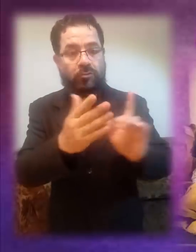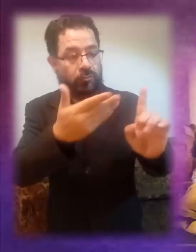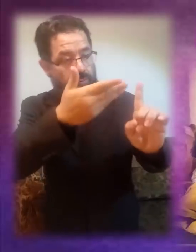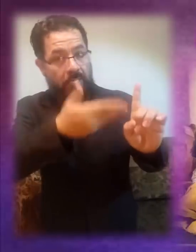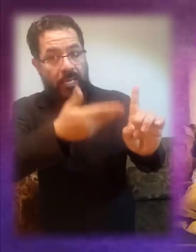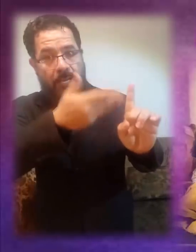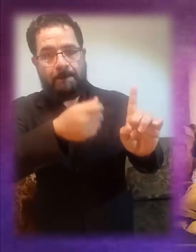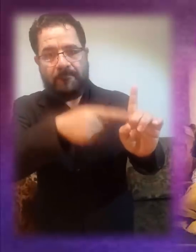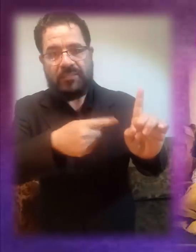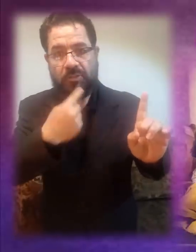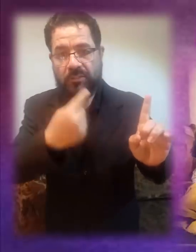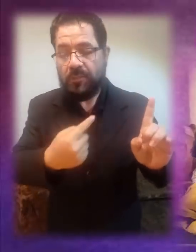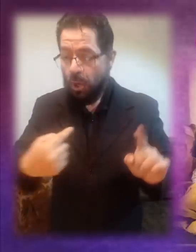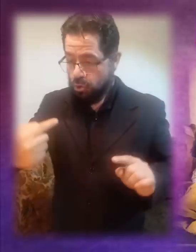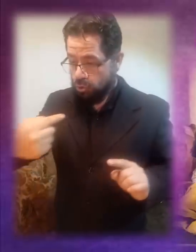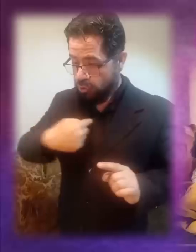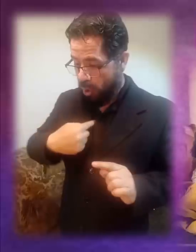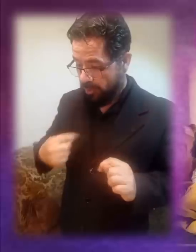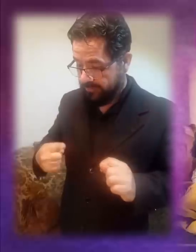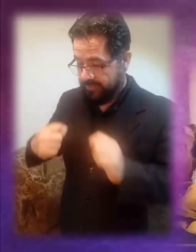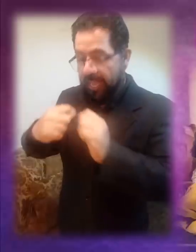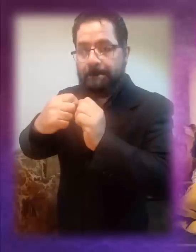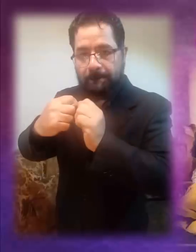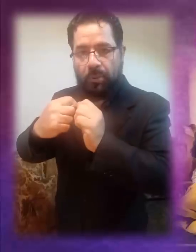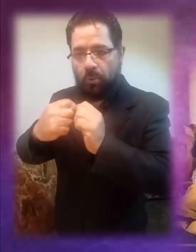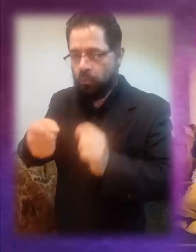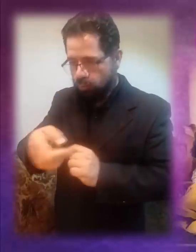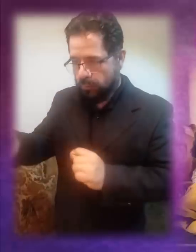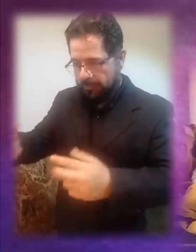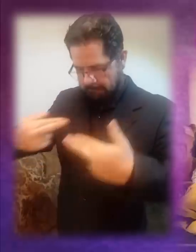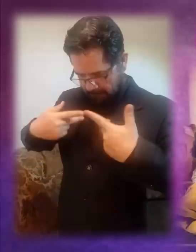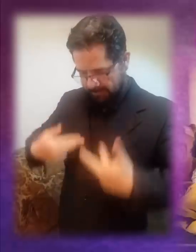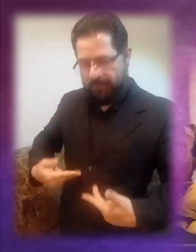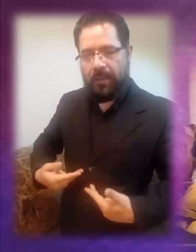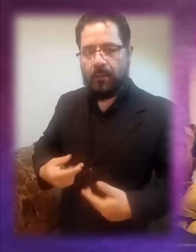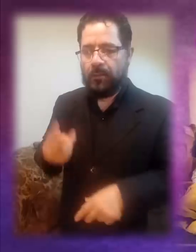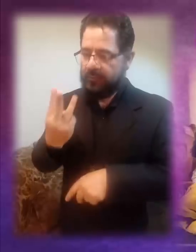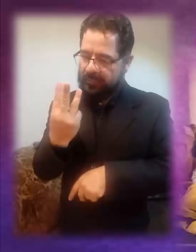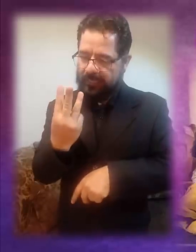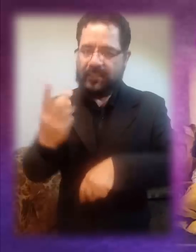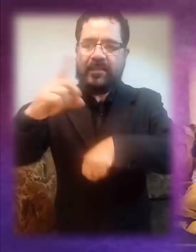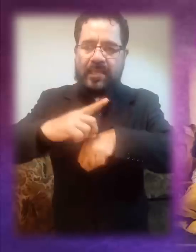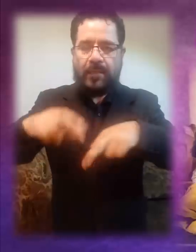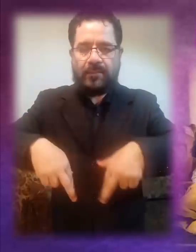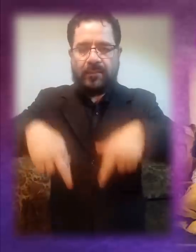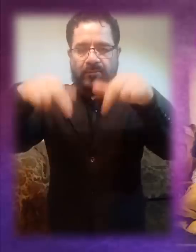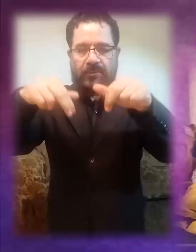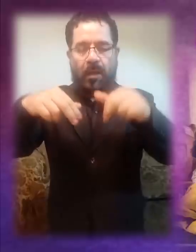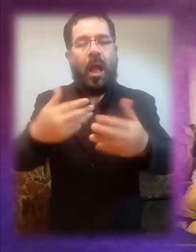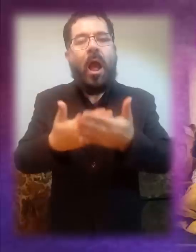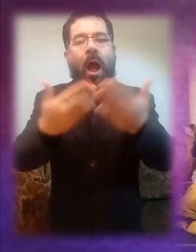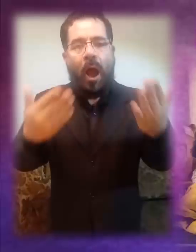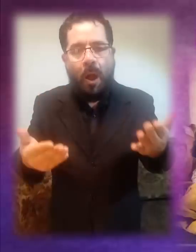Cristo mismo dice que Él es el templo que destruirán y que resucitará al tercer día.